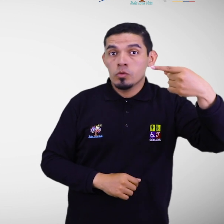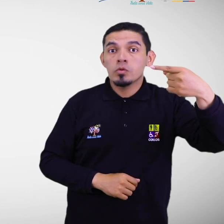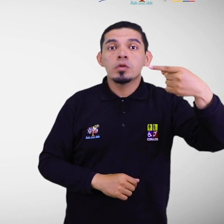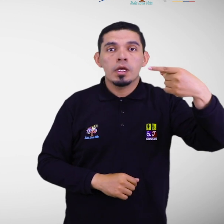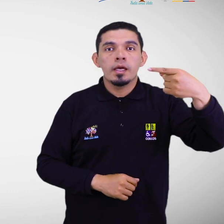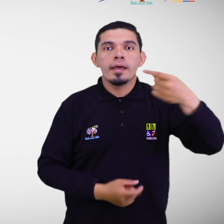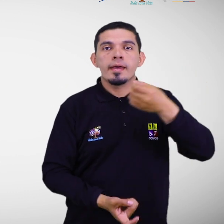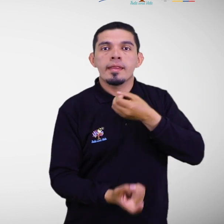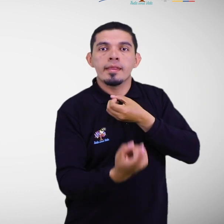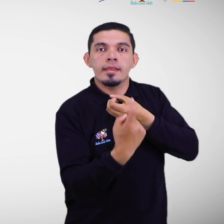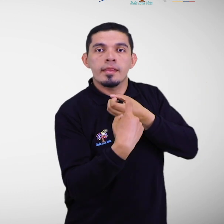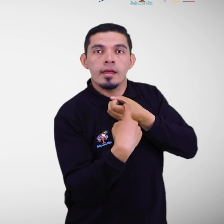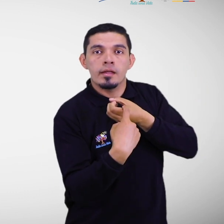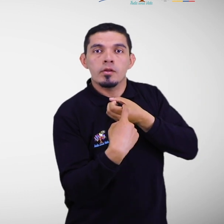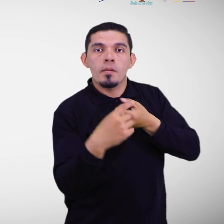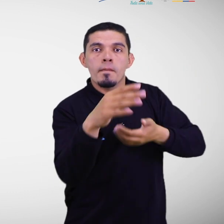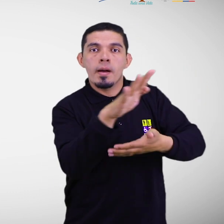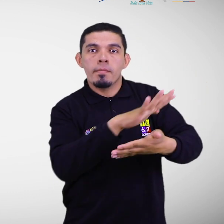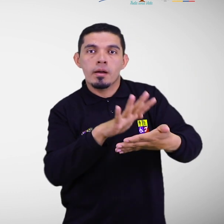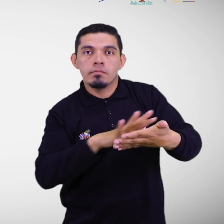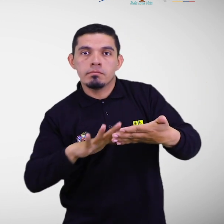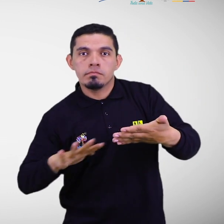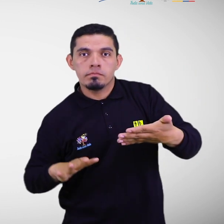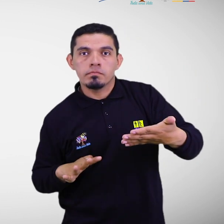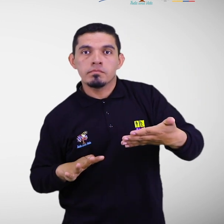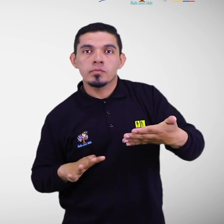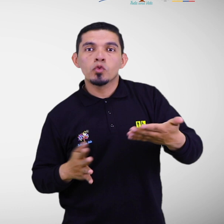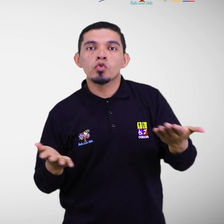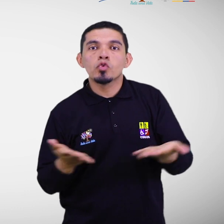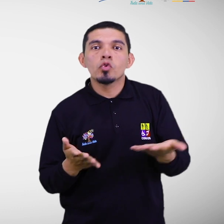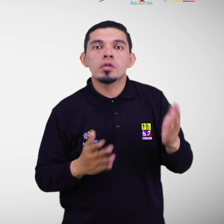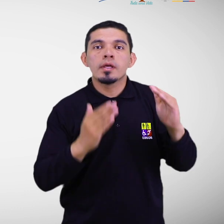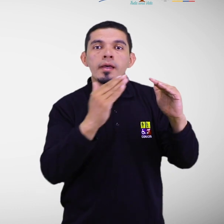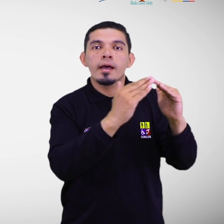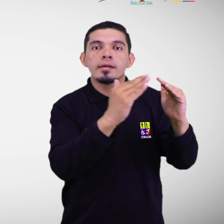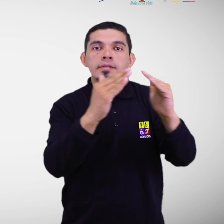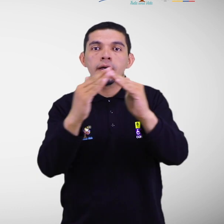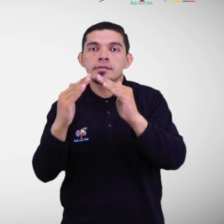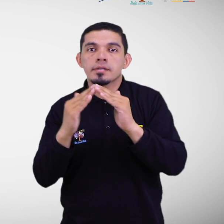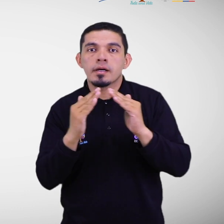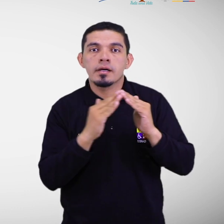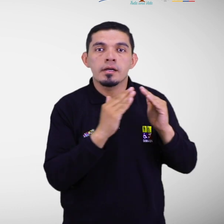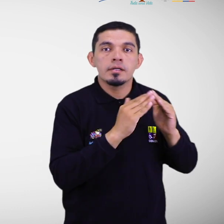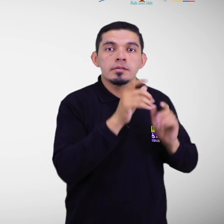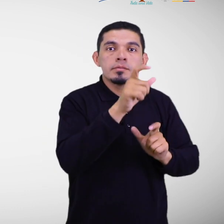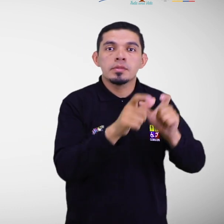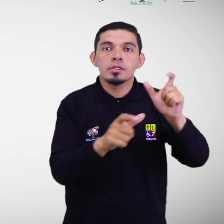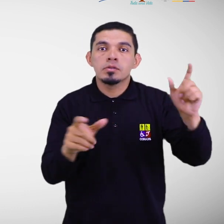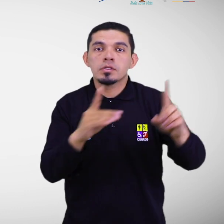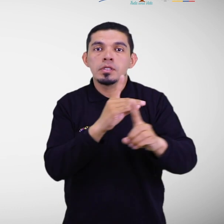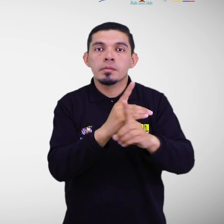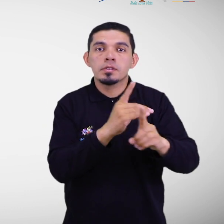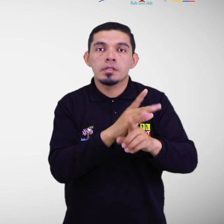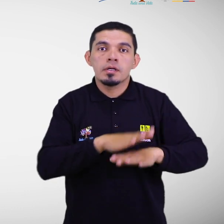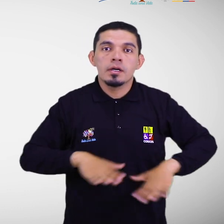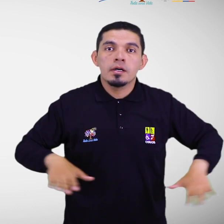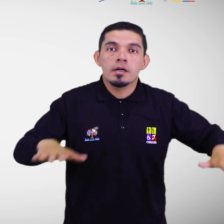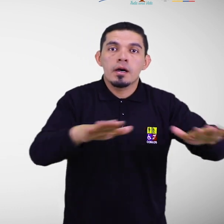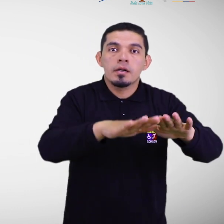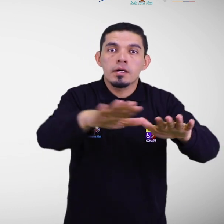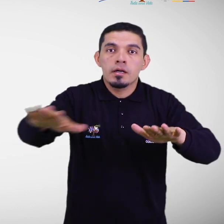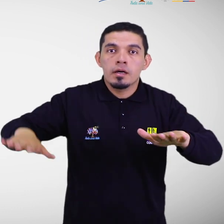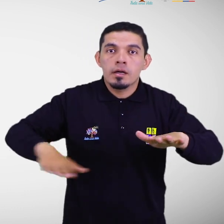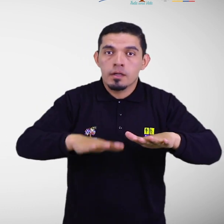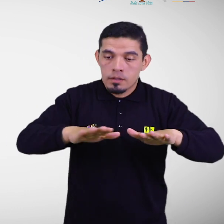registro georreferenciado de personas con discapacidad para análisis cartográfico de distribución espacial. En el ámbito